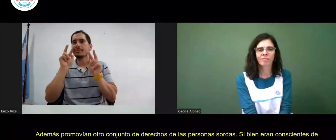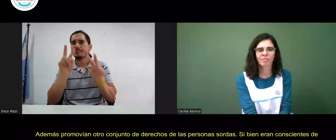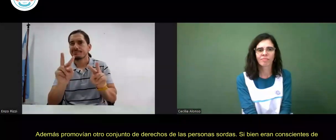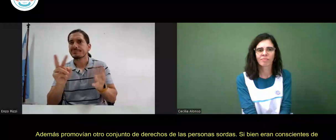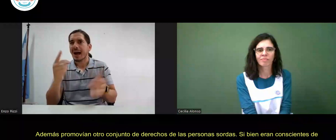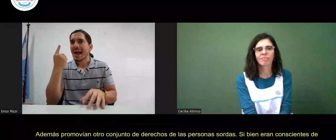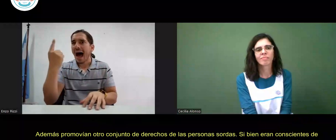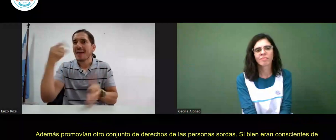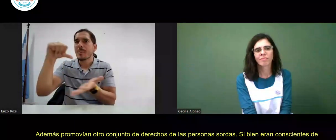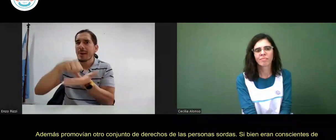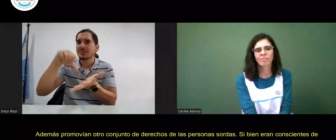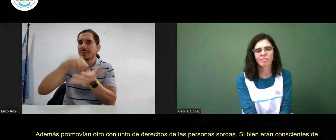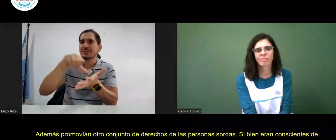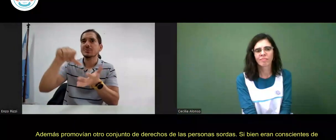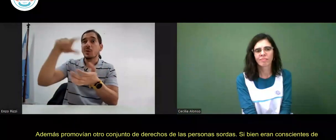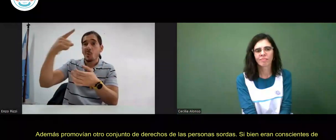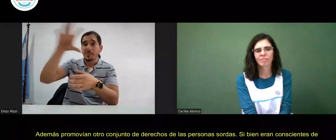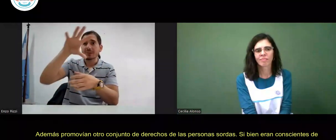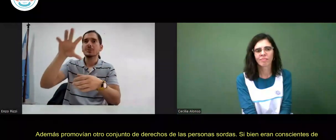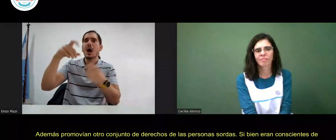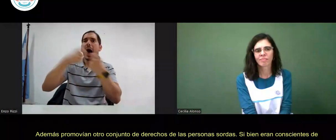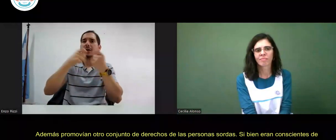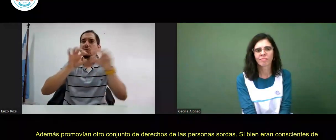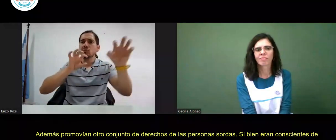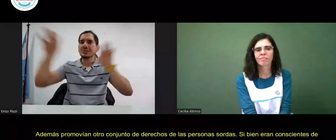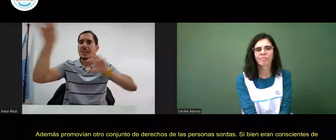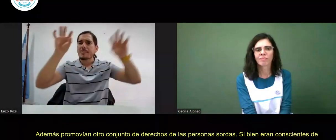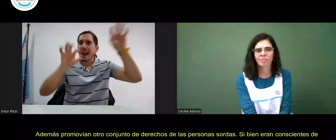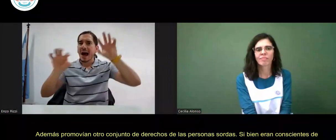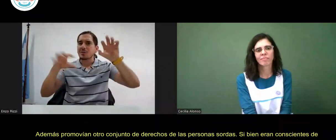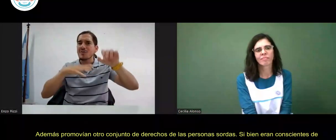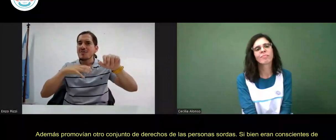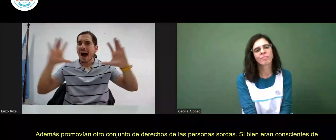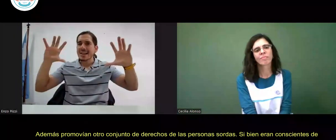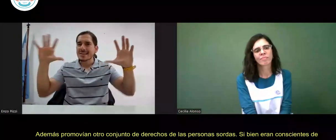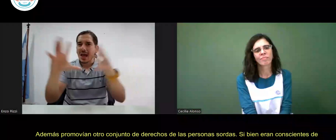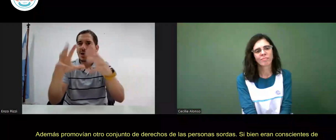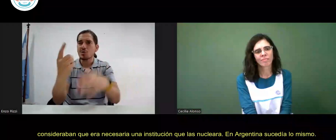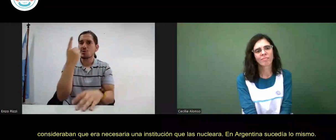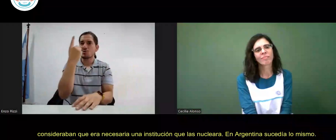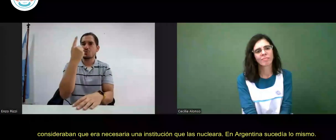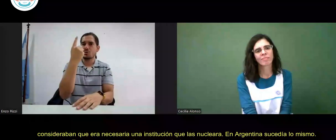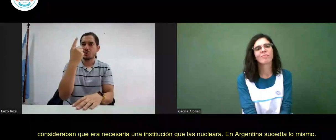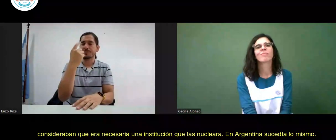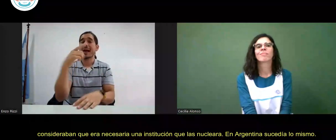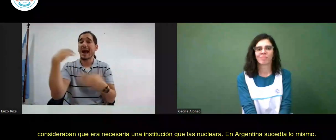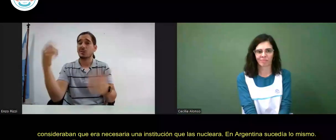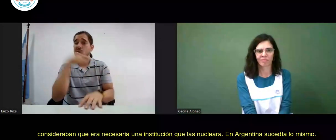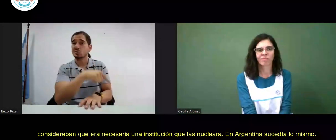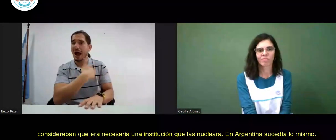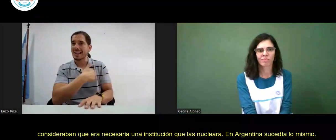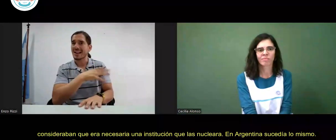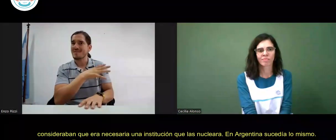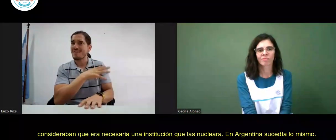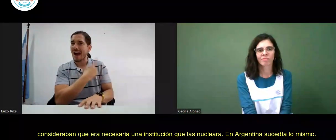de sordos que trabajaban aisladamente en sus respectivos países consideraban que era necesaria una institución que las nucleara en Argentina sucedía lo